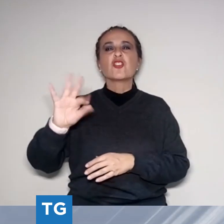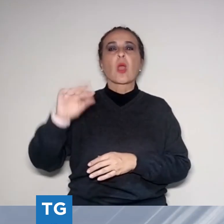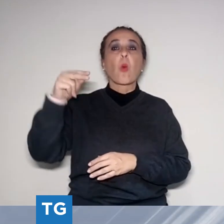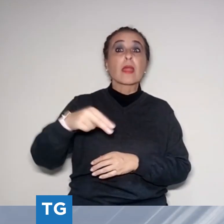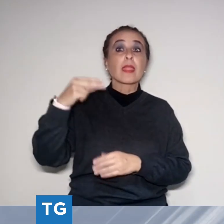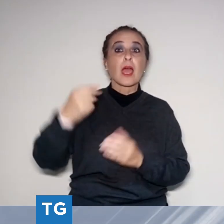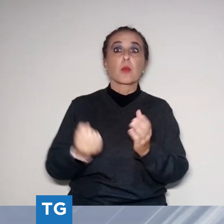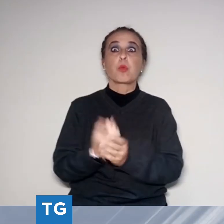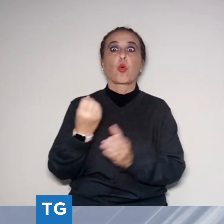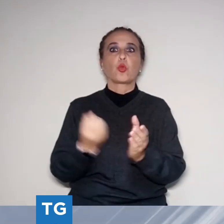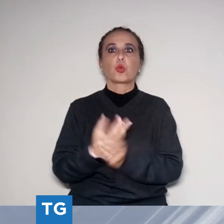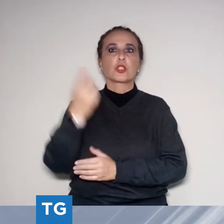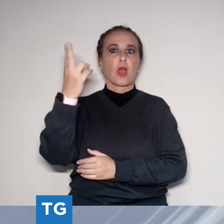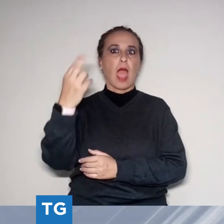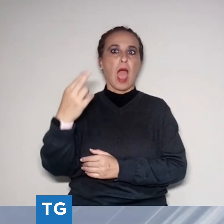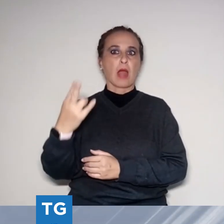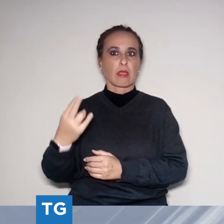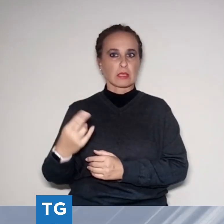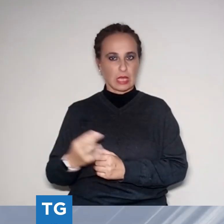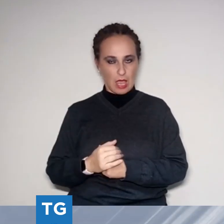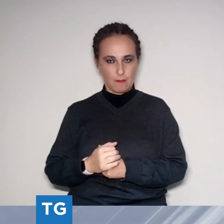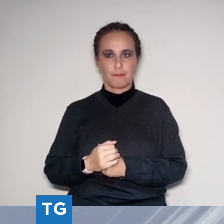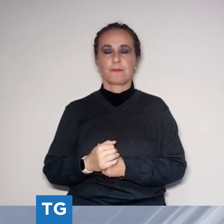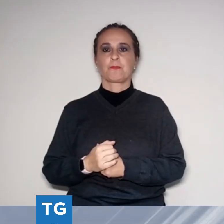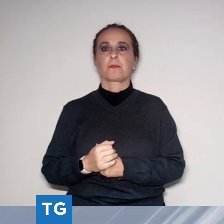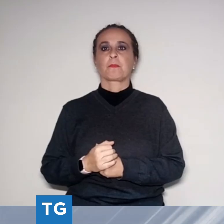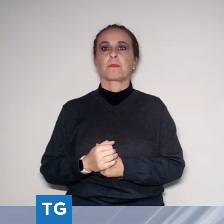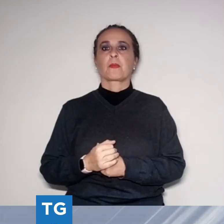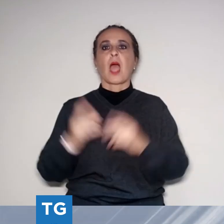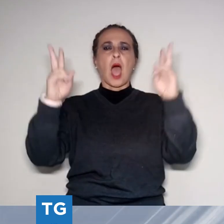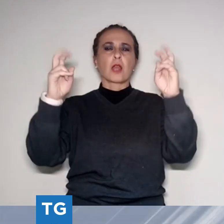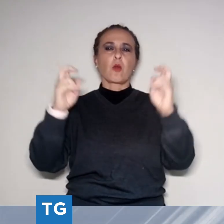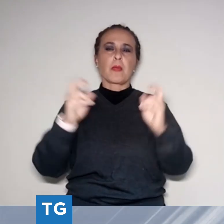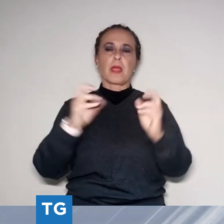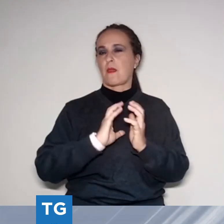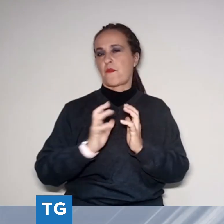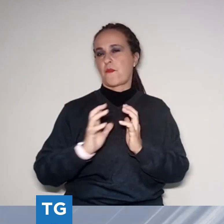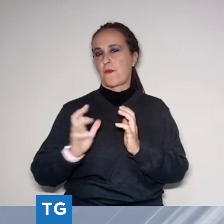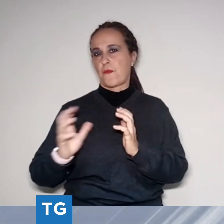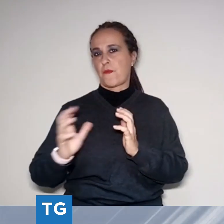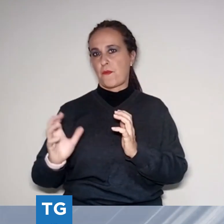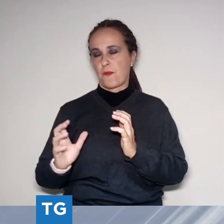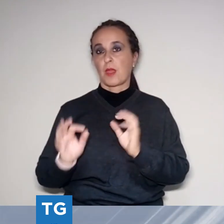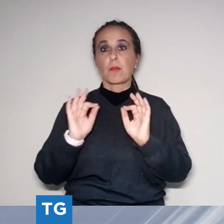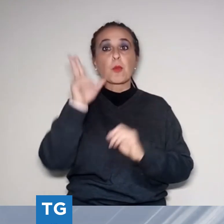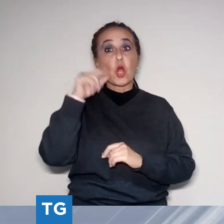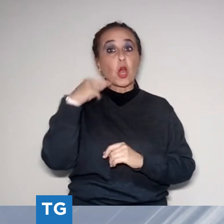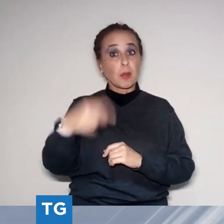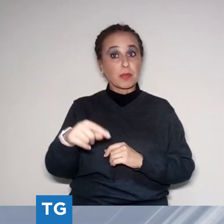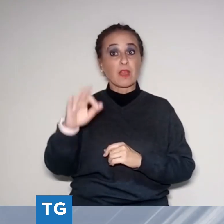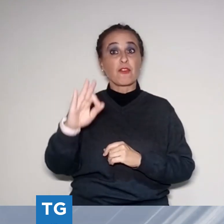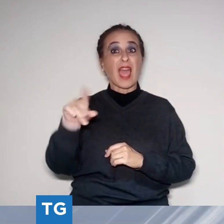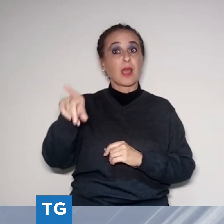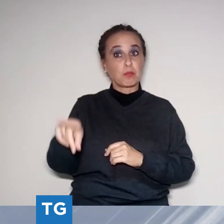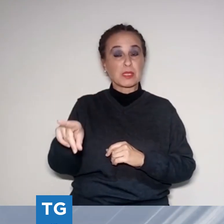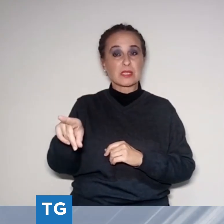artistici e le molteplici tematiche toccati durante la sua carriera da Franca Pisani, artista grossetana che dal